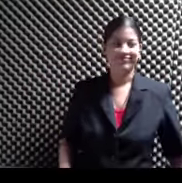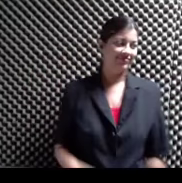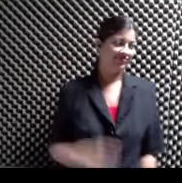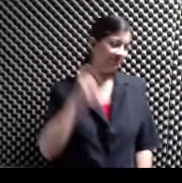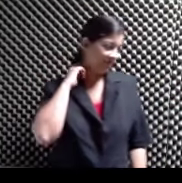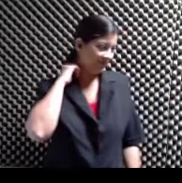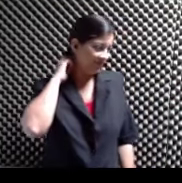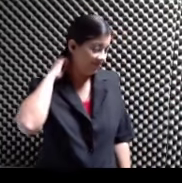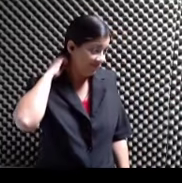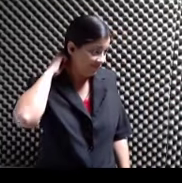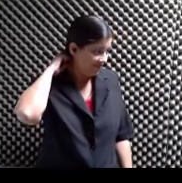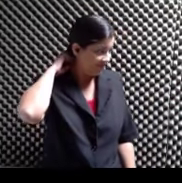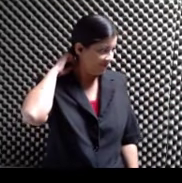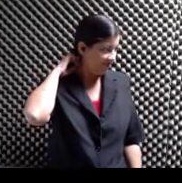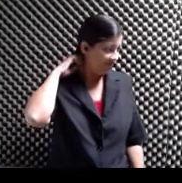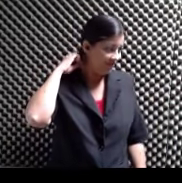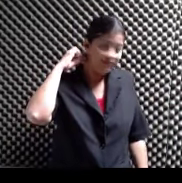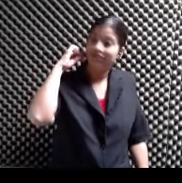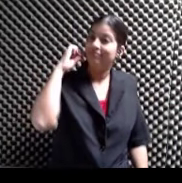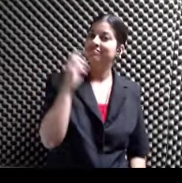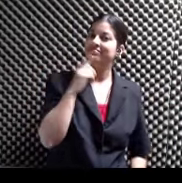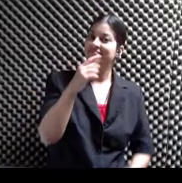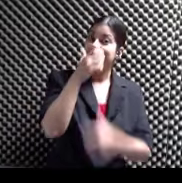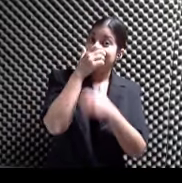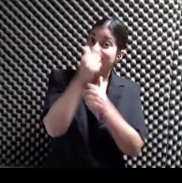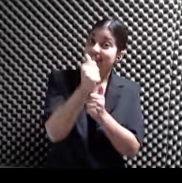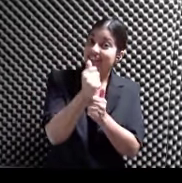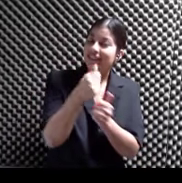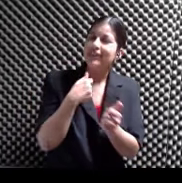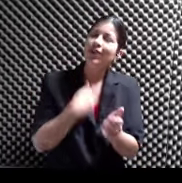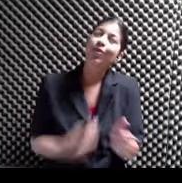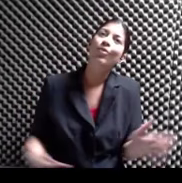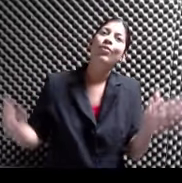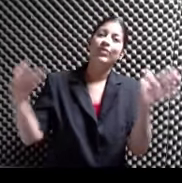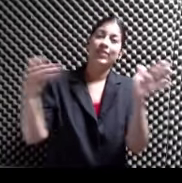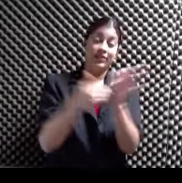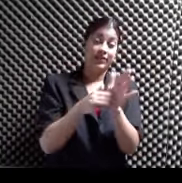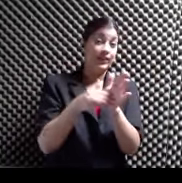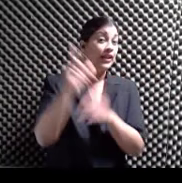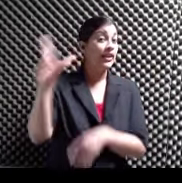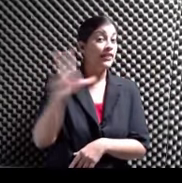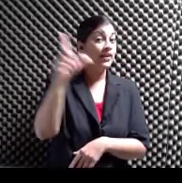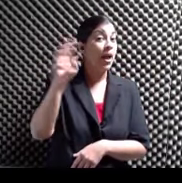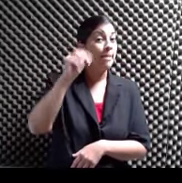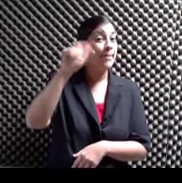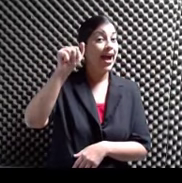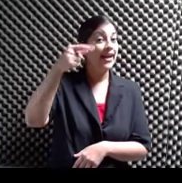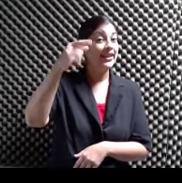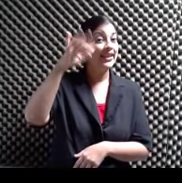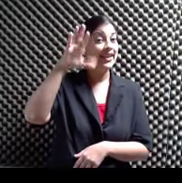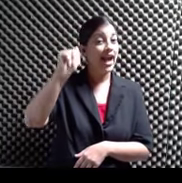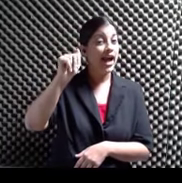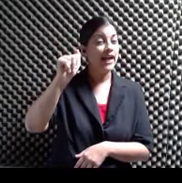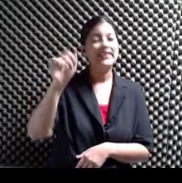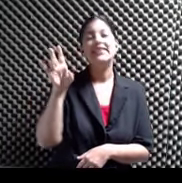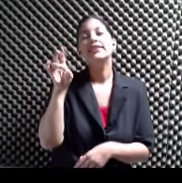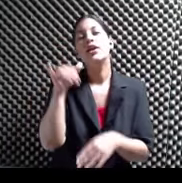Ay, esto va a estar bien interesante Voy a repetir enseguidita otra vez Que es en Librería Mágica Siete de la noche Este próximo jueves